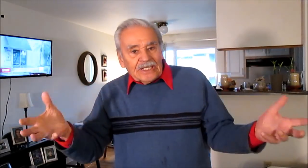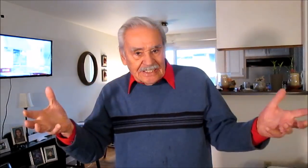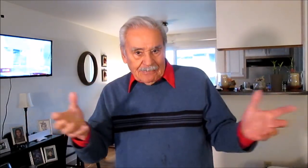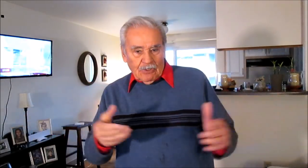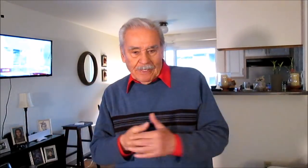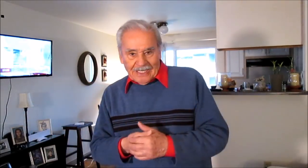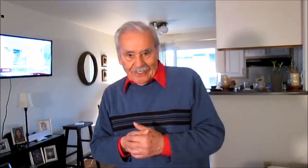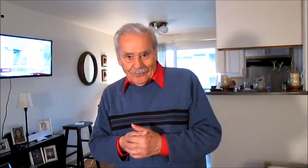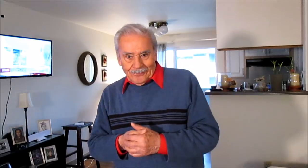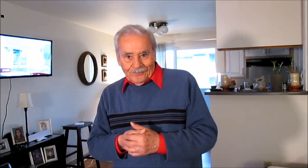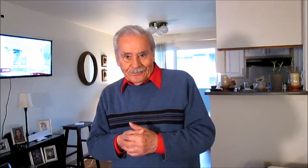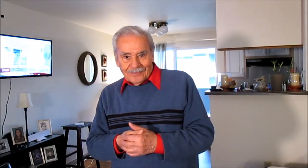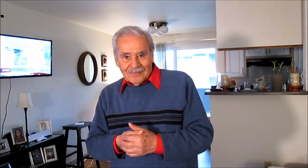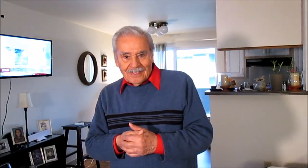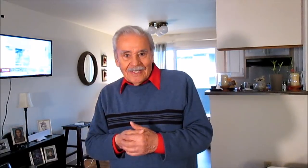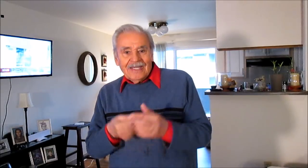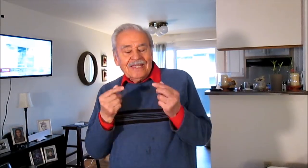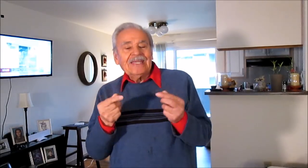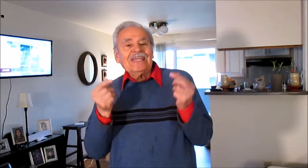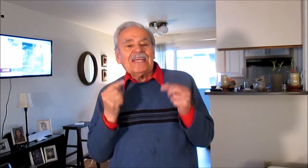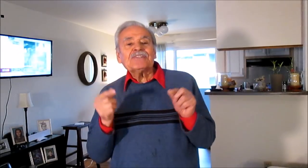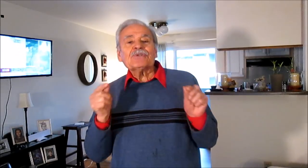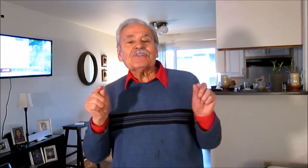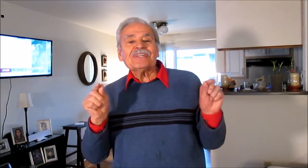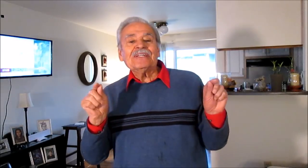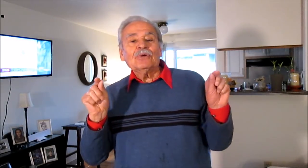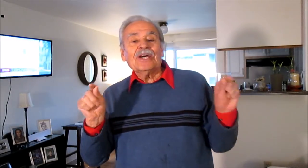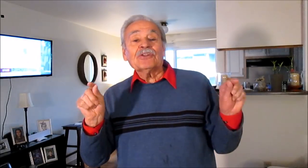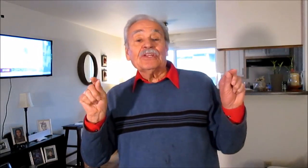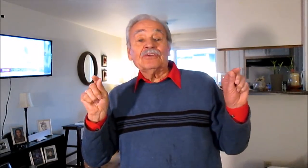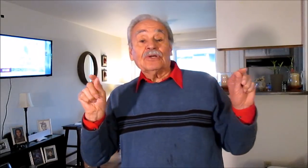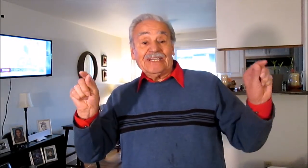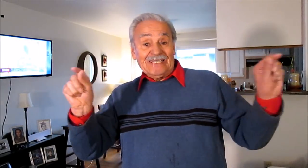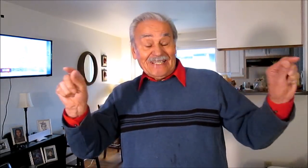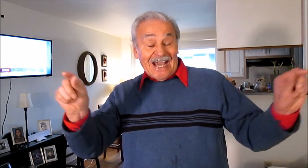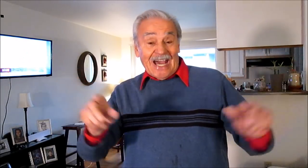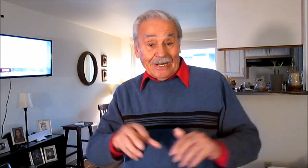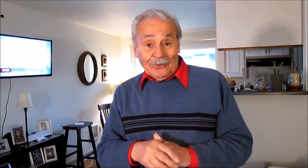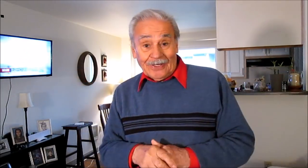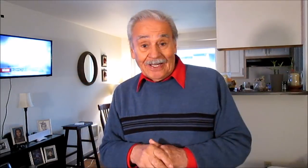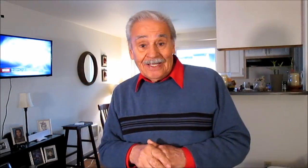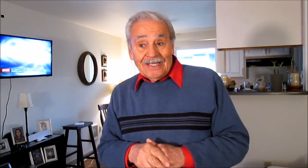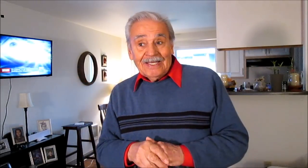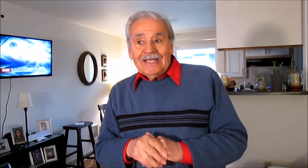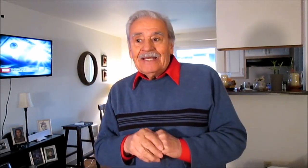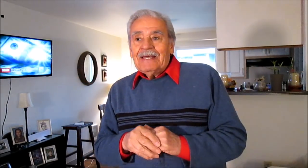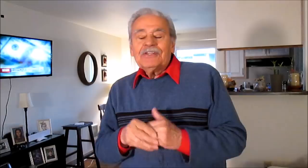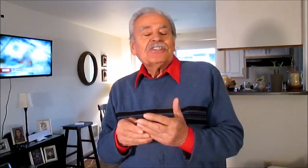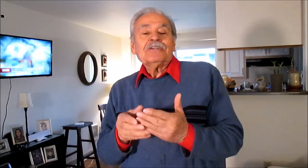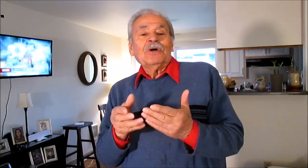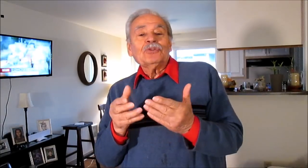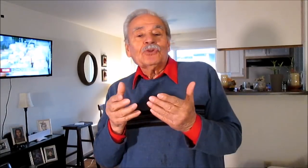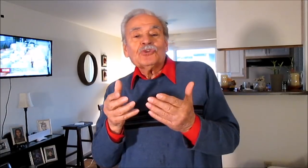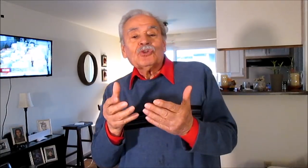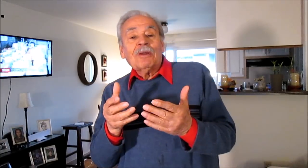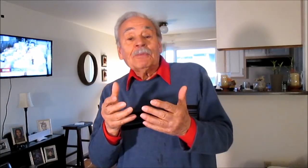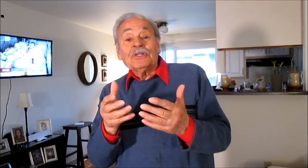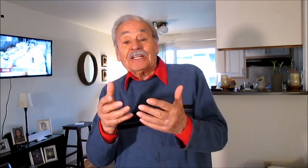estamos parados y eso es el lugar donde yo quería llegar ahora. Entonces, cuando nosotros hablamos de